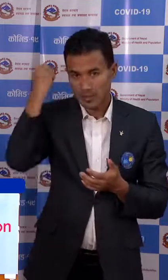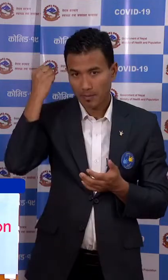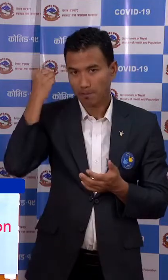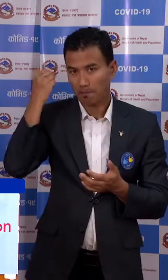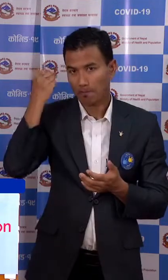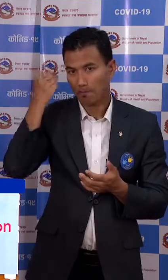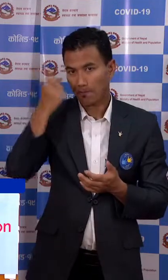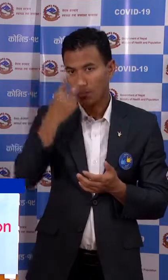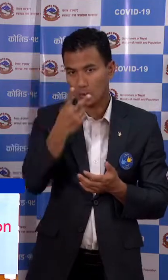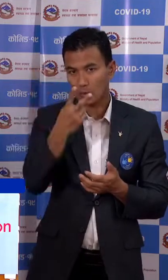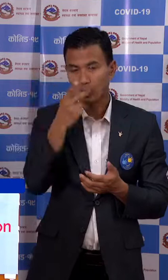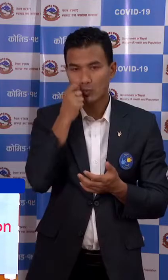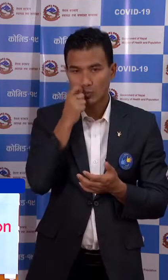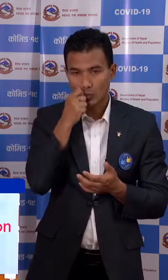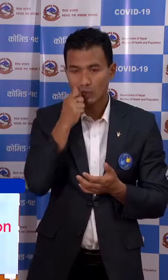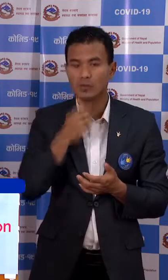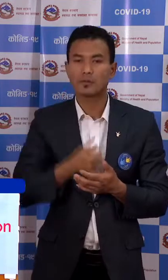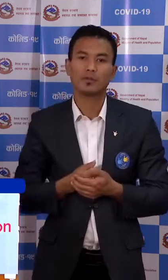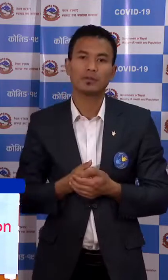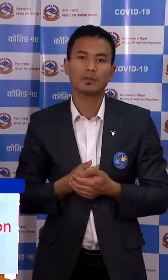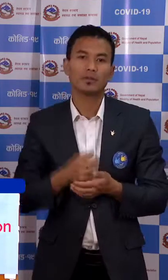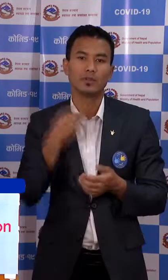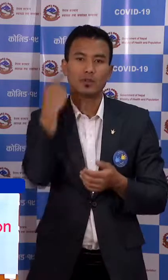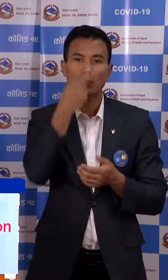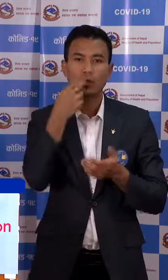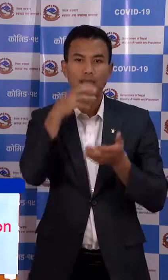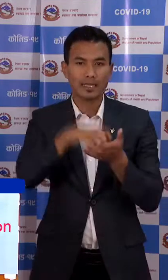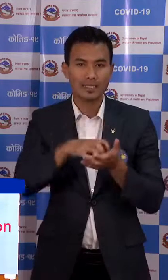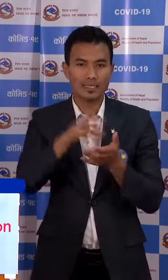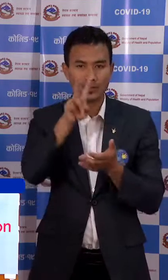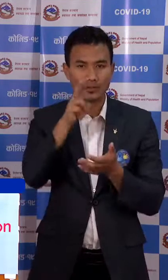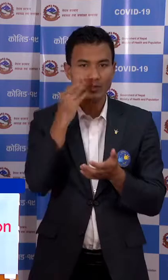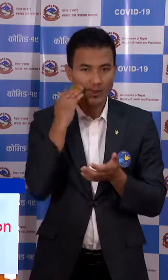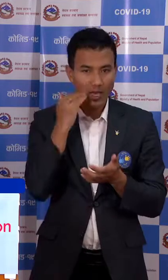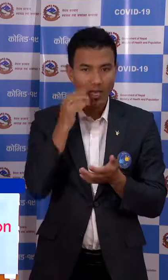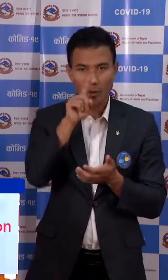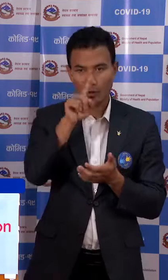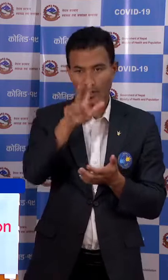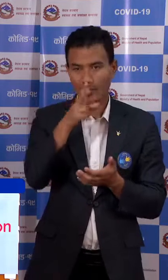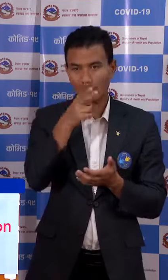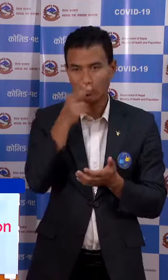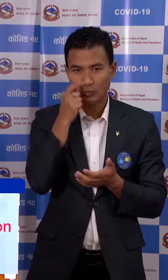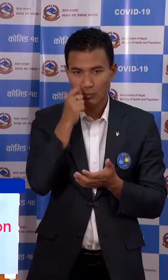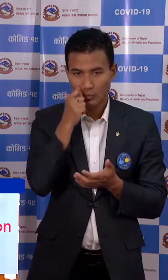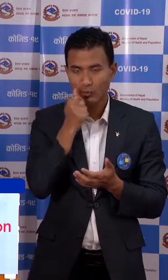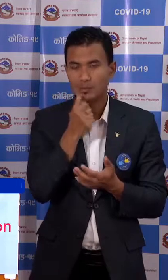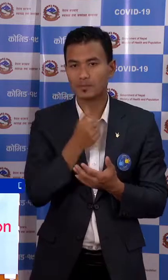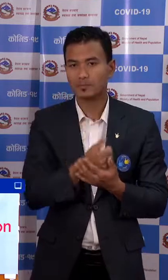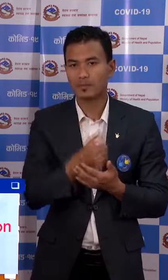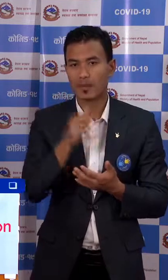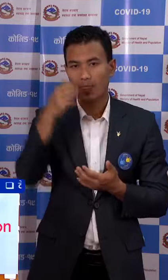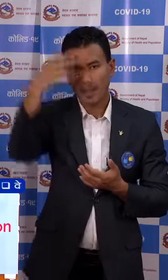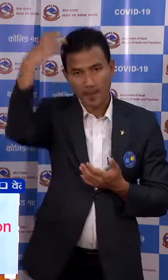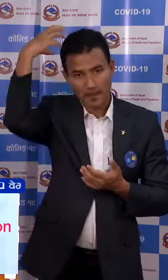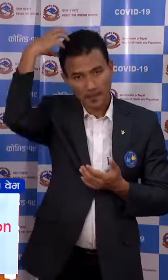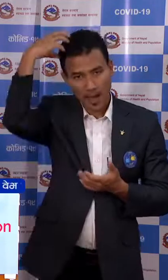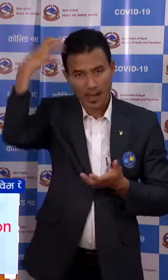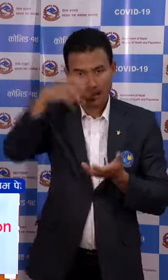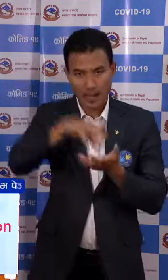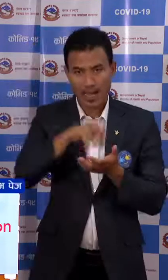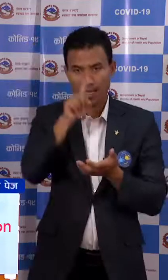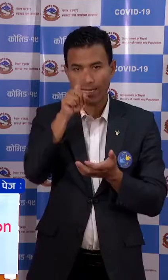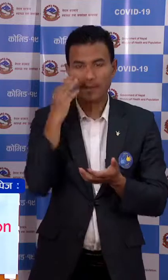का दुई पूरुस रुपन देही का दुई महिला र अठार पूरुस र पाल्पा का